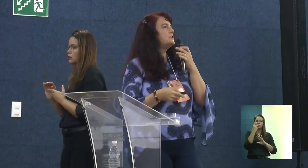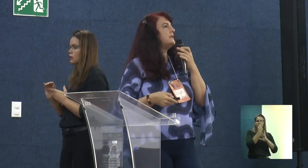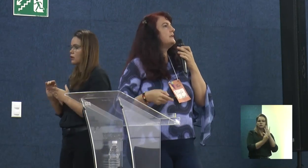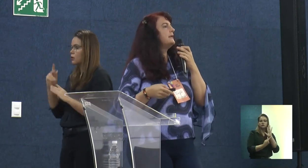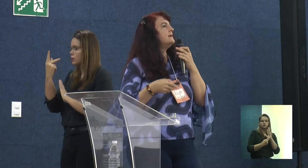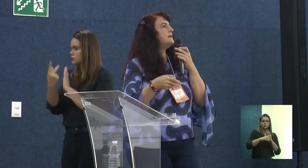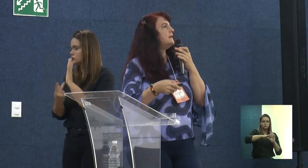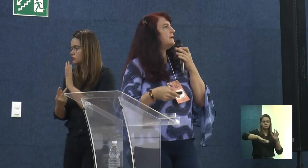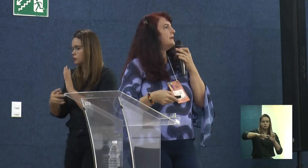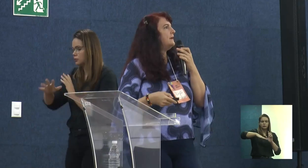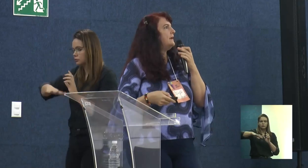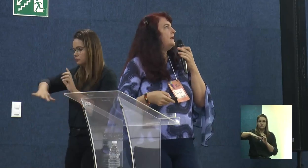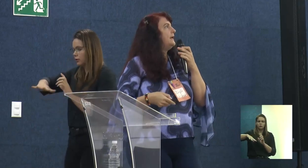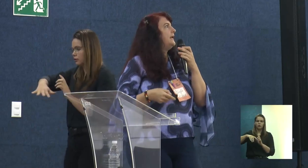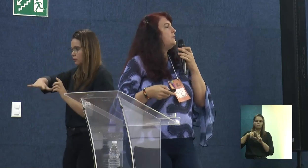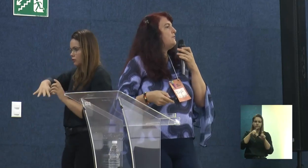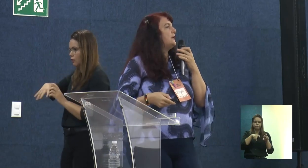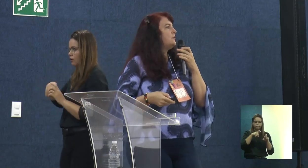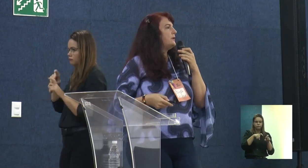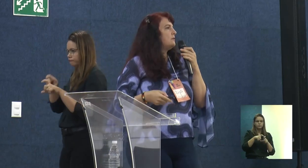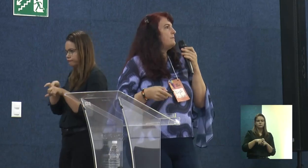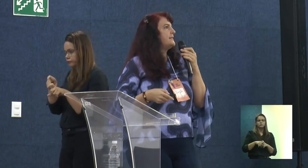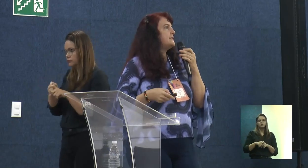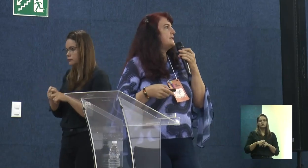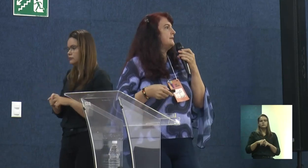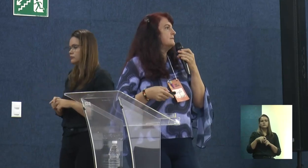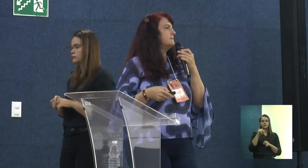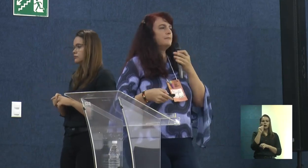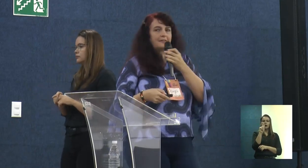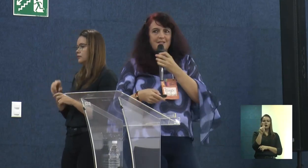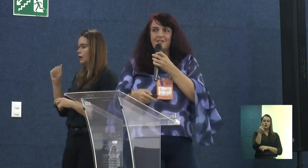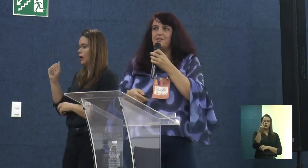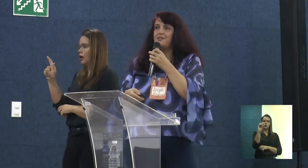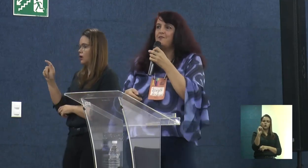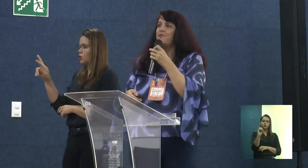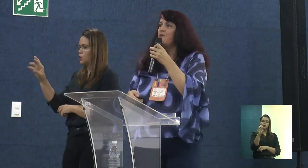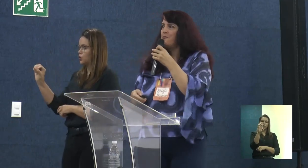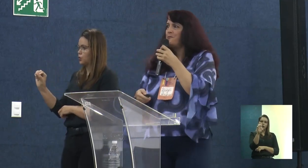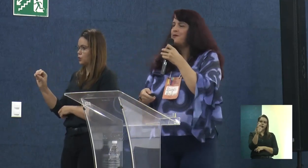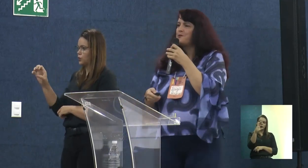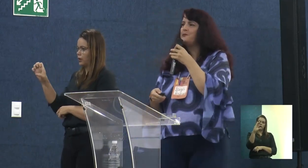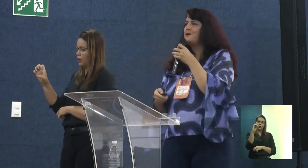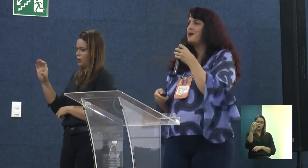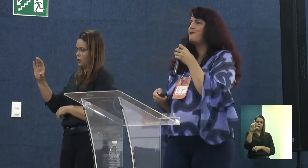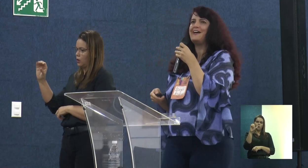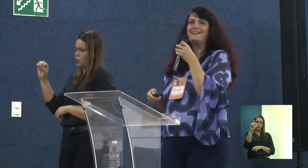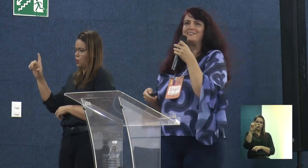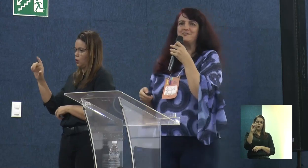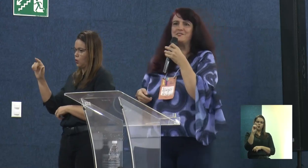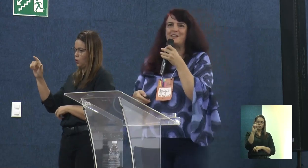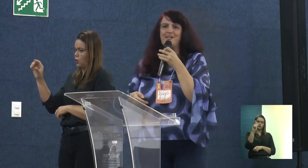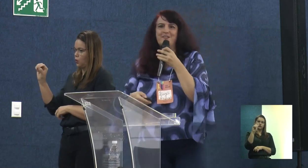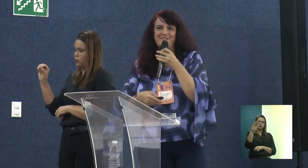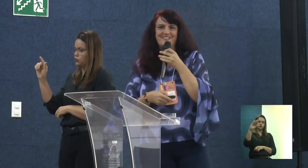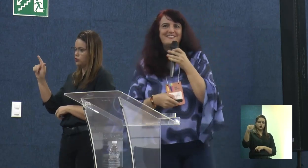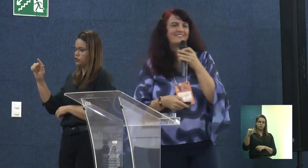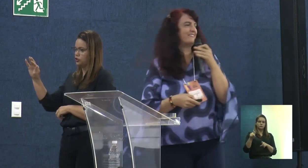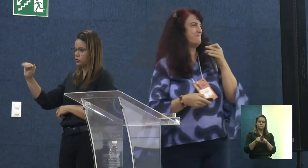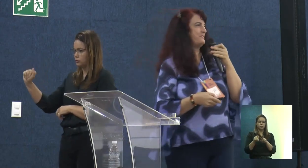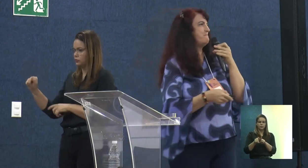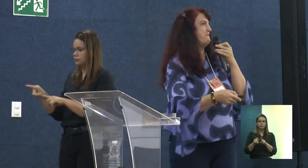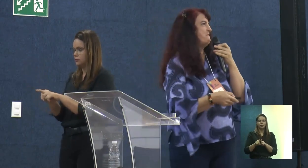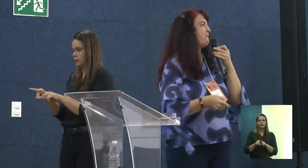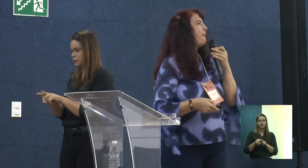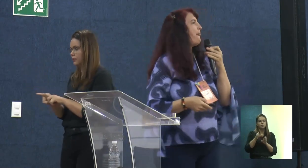a agroecologia, né? Enfim, e o quilôme mesquita, que a gente levou o pessoal do CAU lá, os conselheiros.